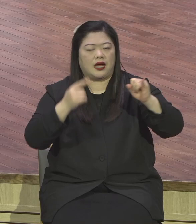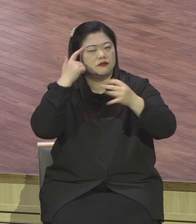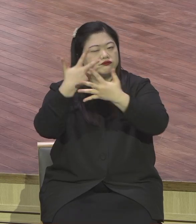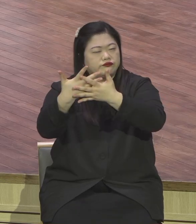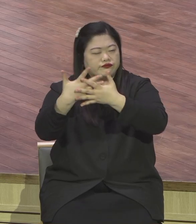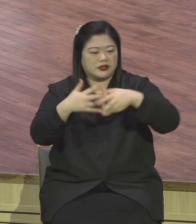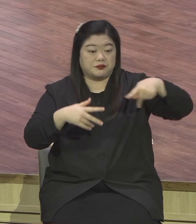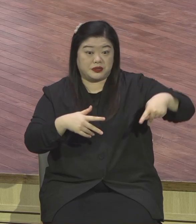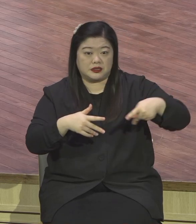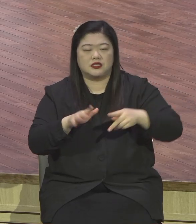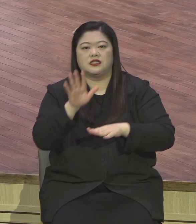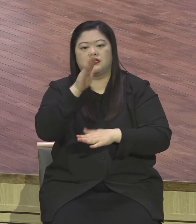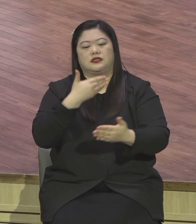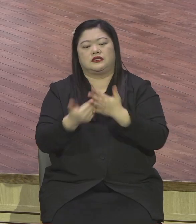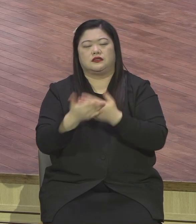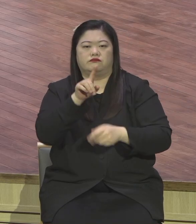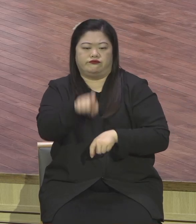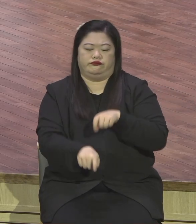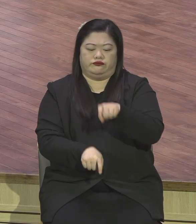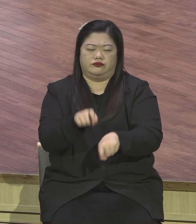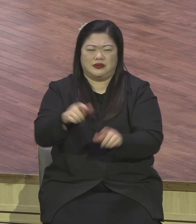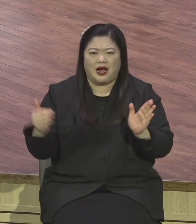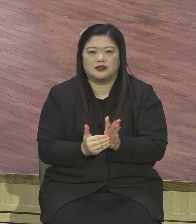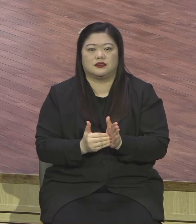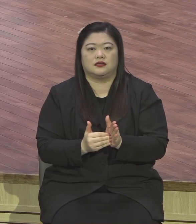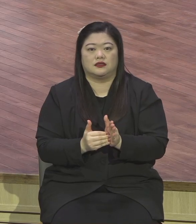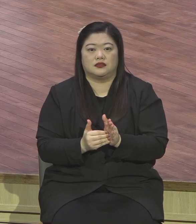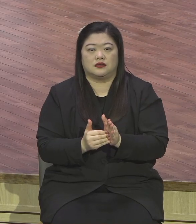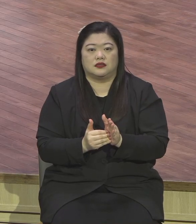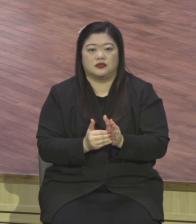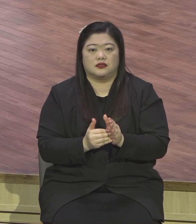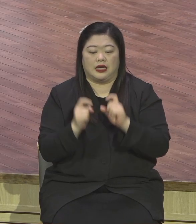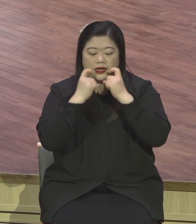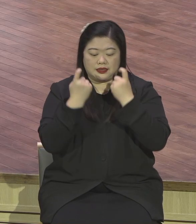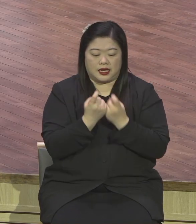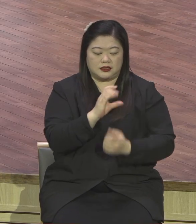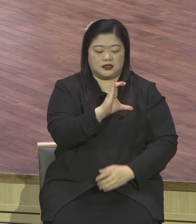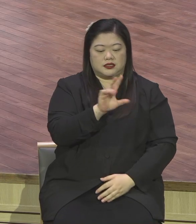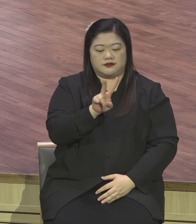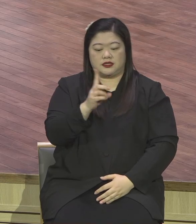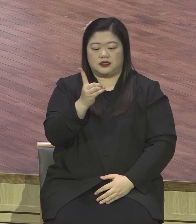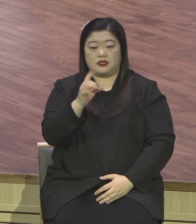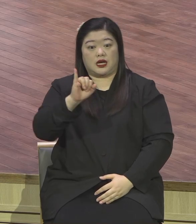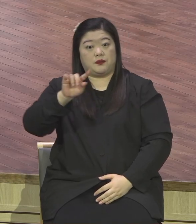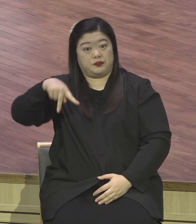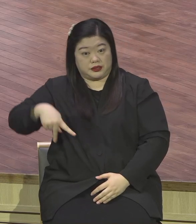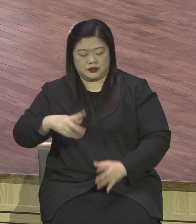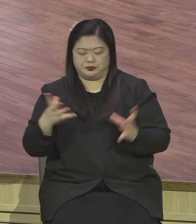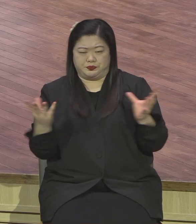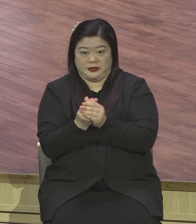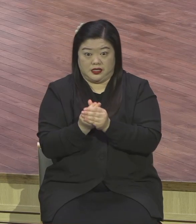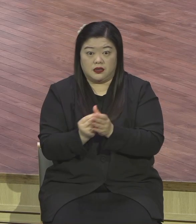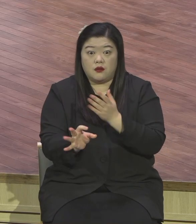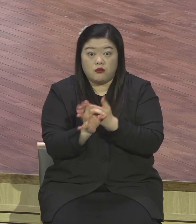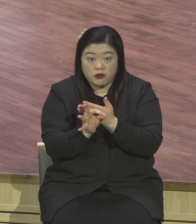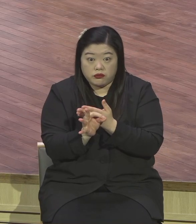응답한다. 이렇게 되면 어떻게 해요? 나의 무능 나의 언약함을 뛰어넘어서 모든